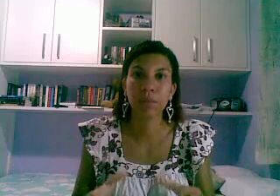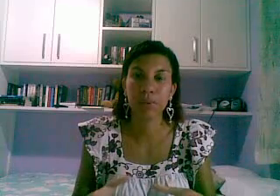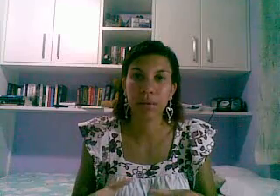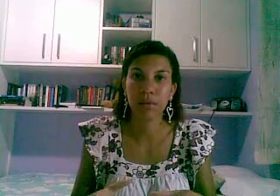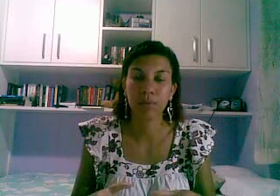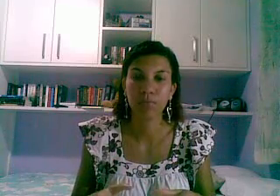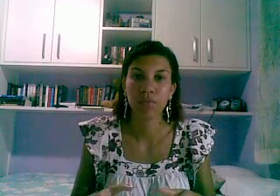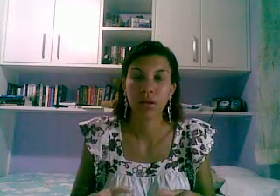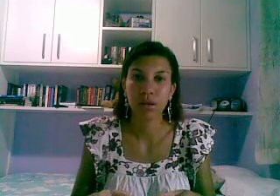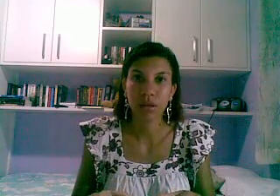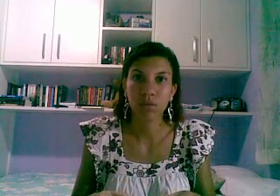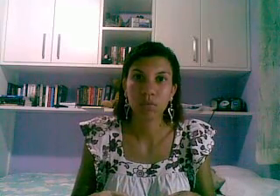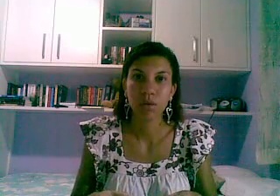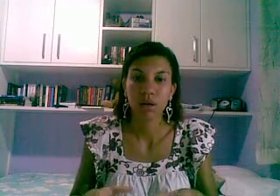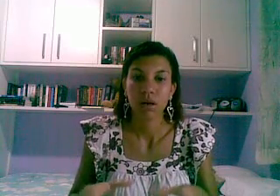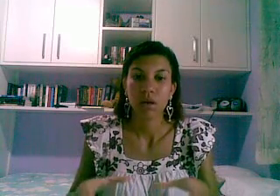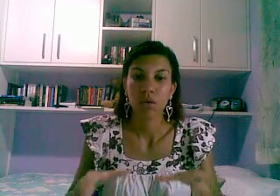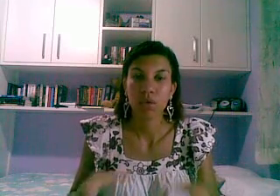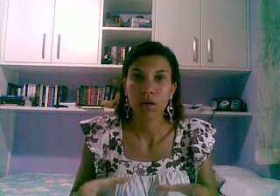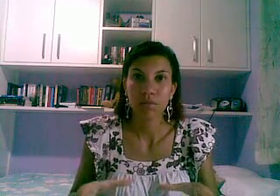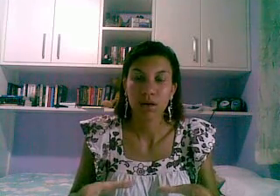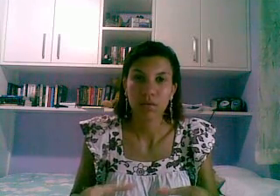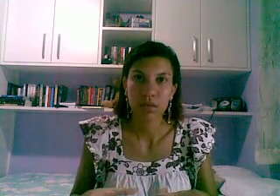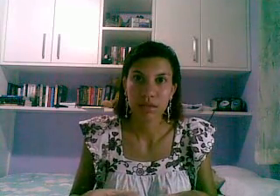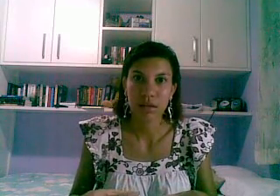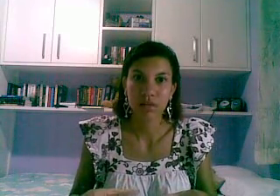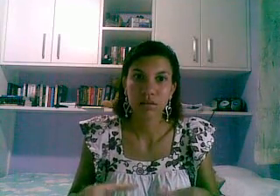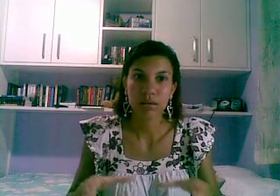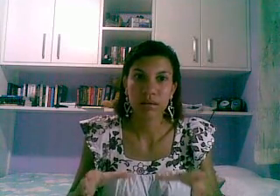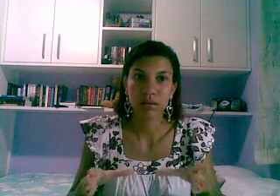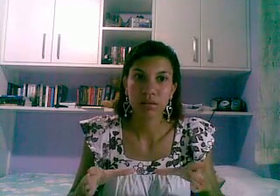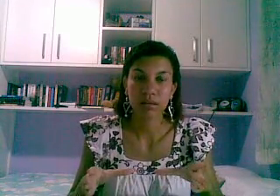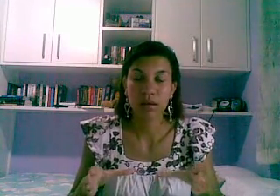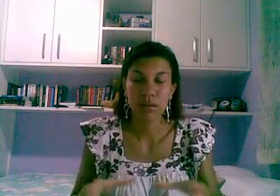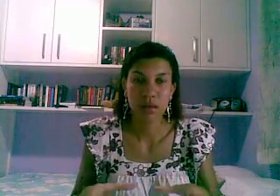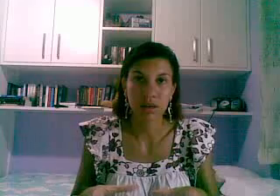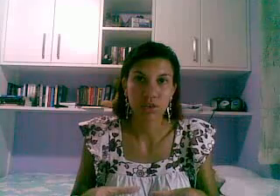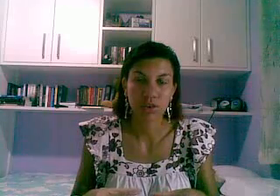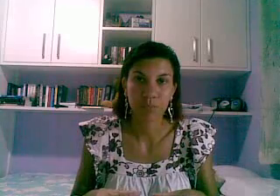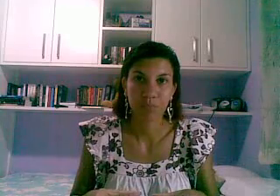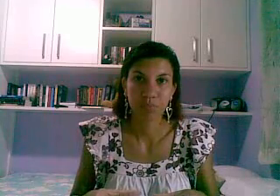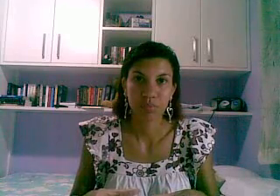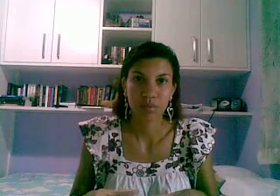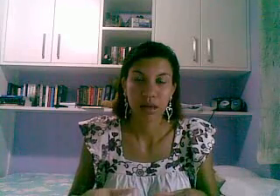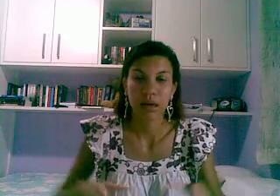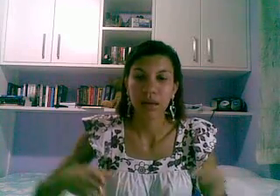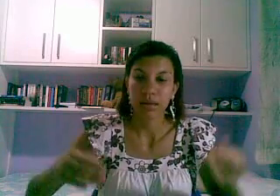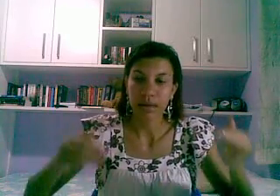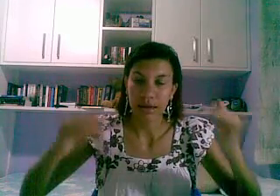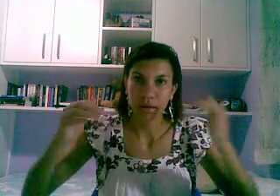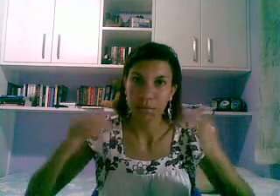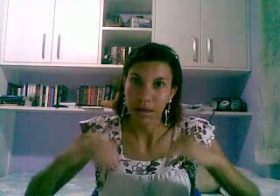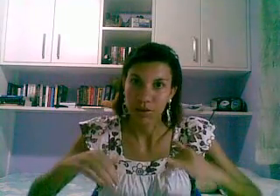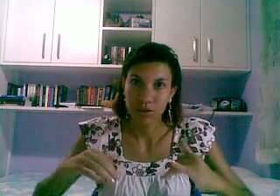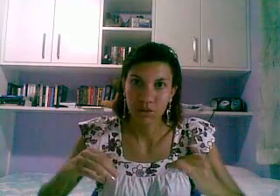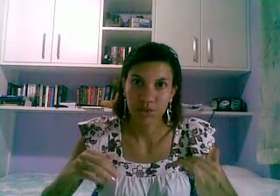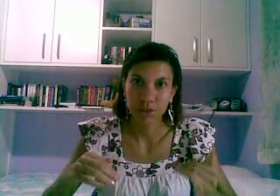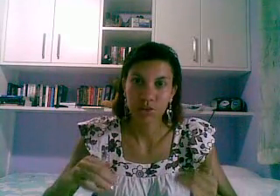ter problema então o que vai acontecer é o seguinte aqui embaixo dos vídeos